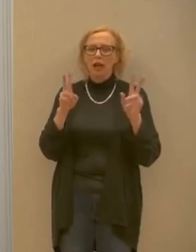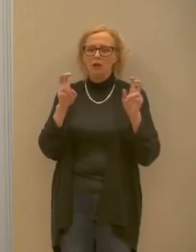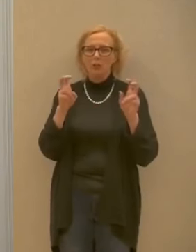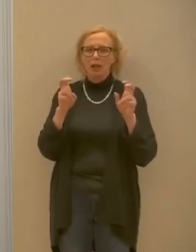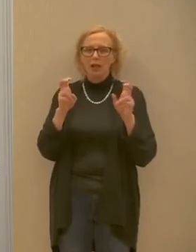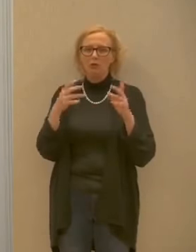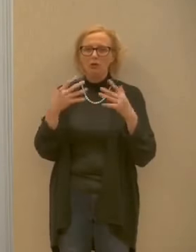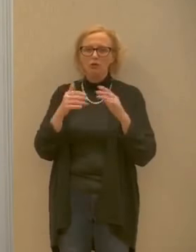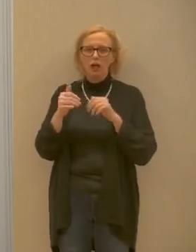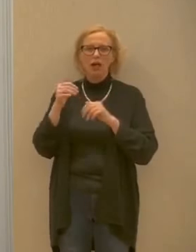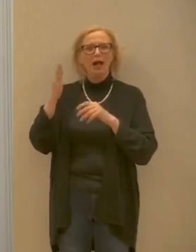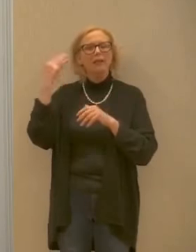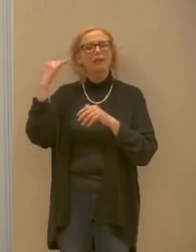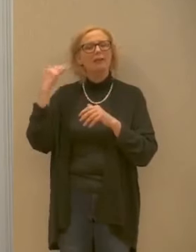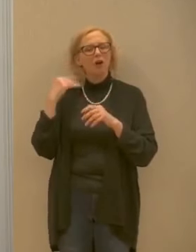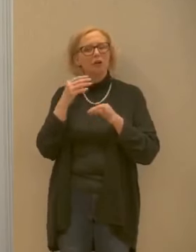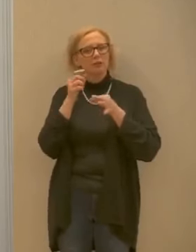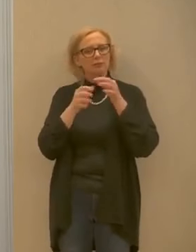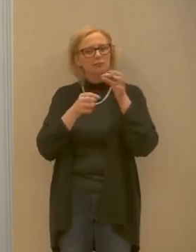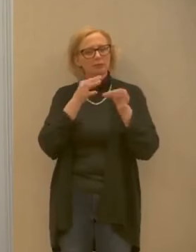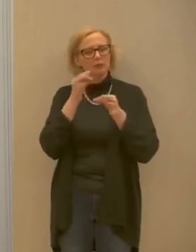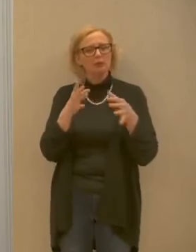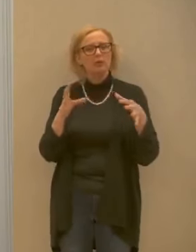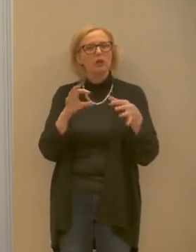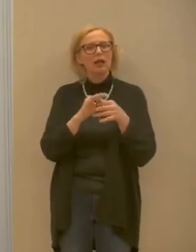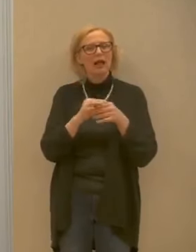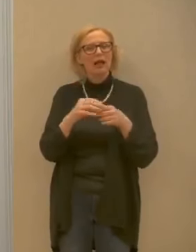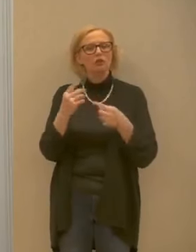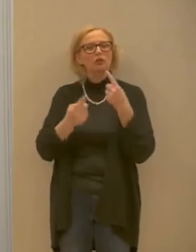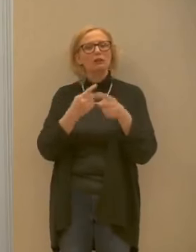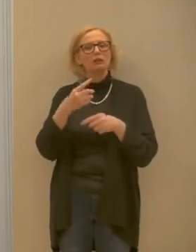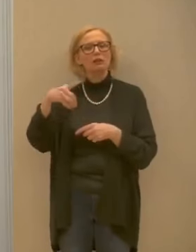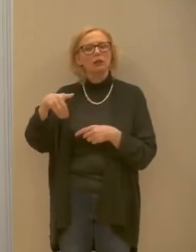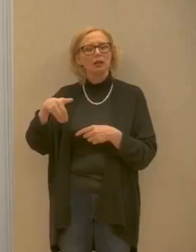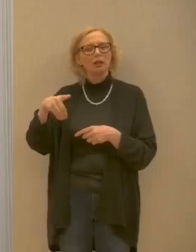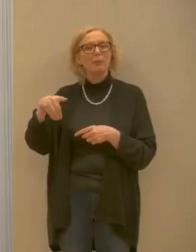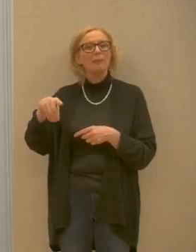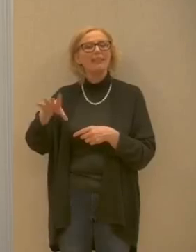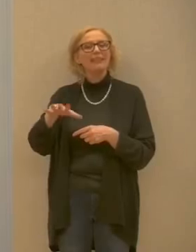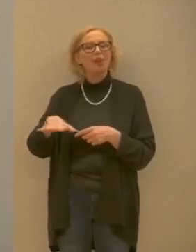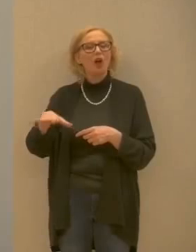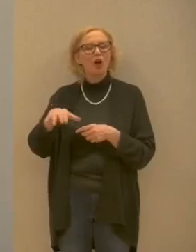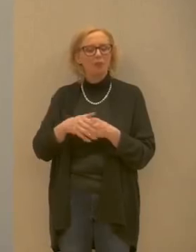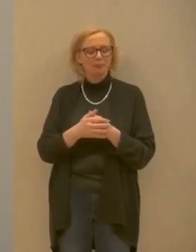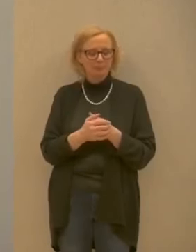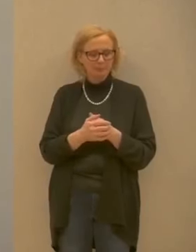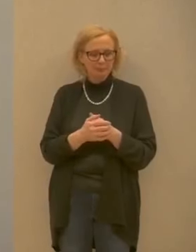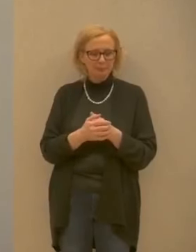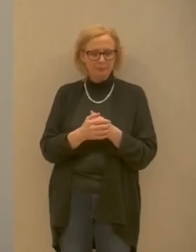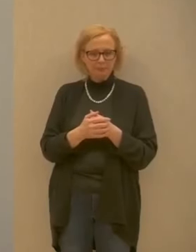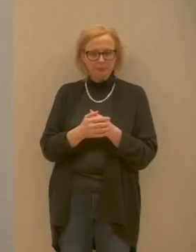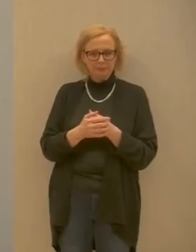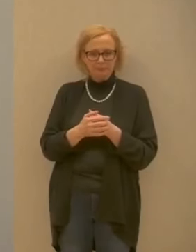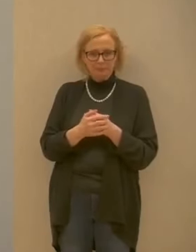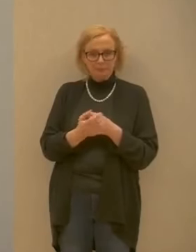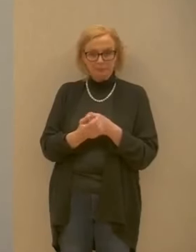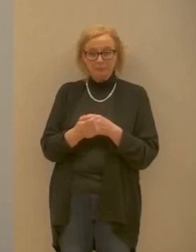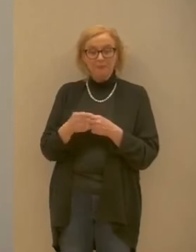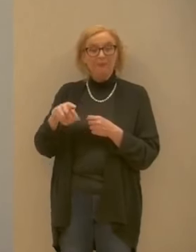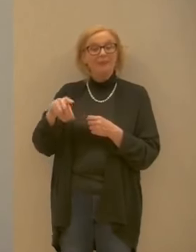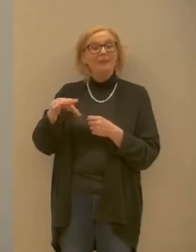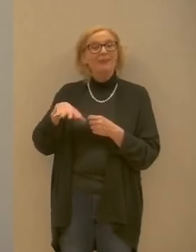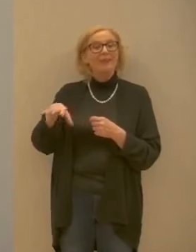sul Pinzolo sul caso di Pinzolo vogliamo spiegarlo meglio? il caso di Pinzolo è rimasto unico